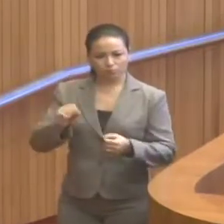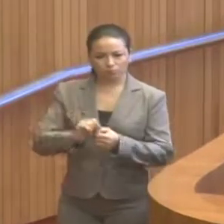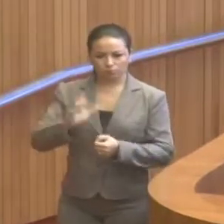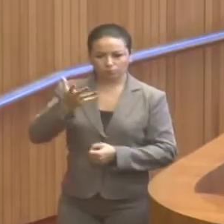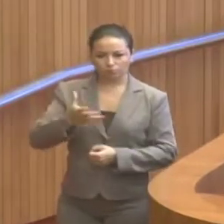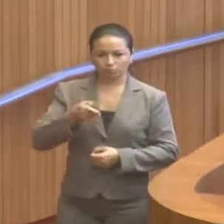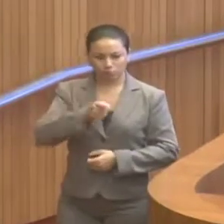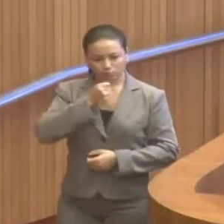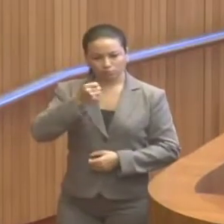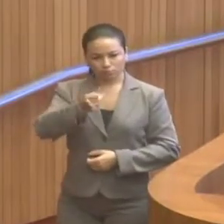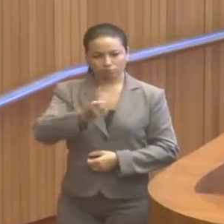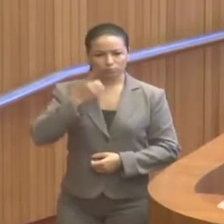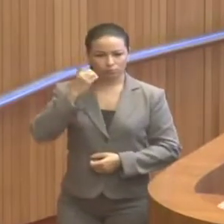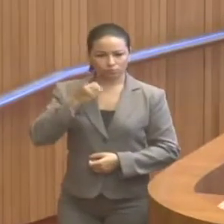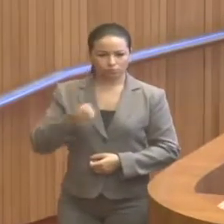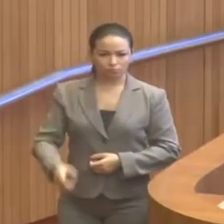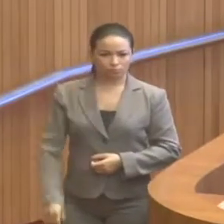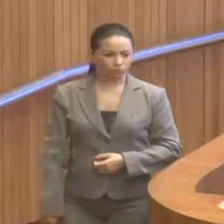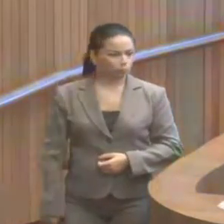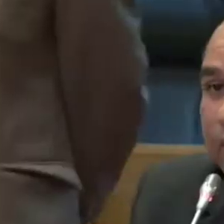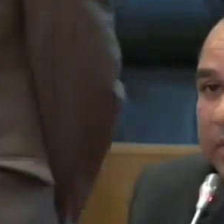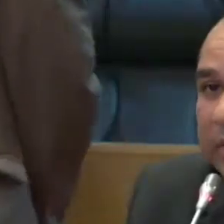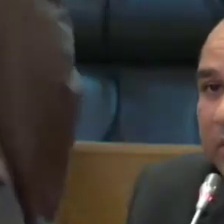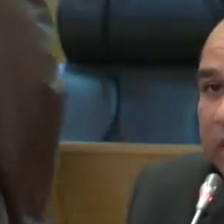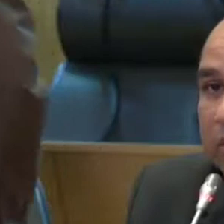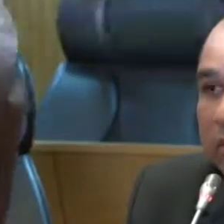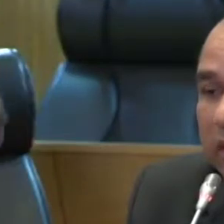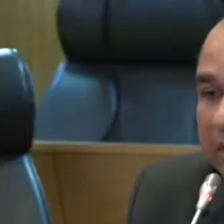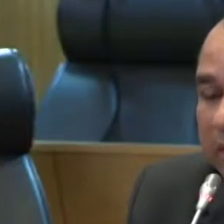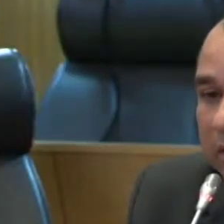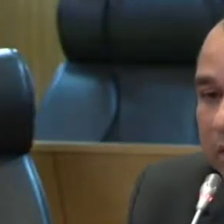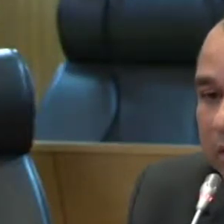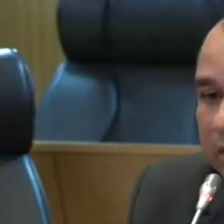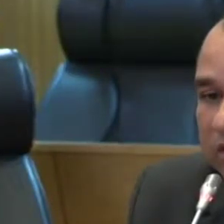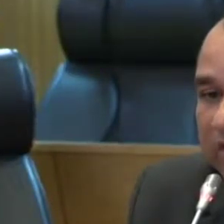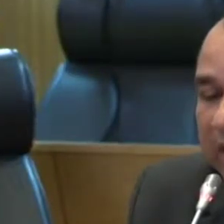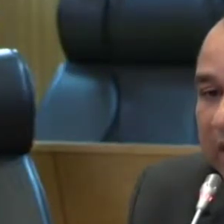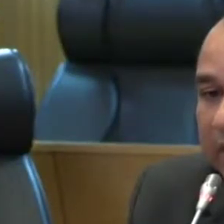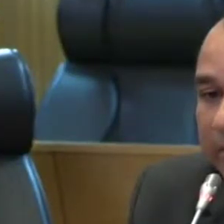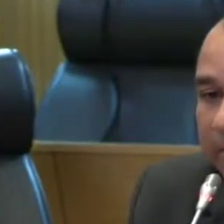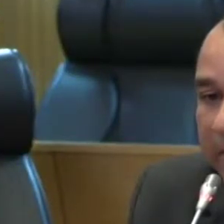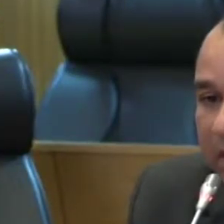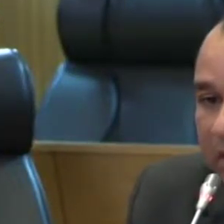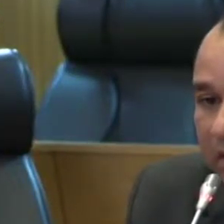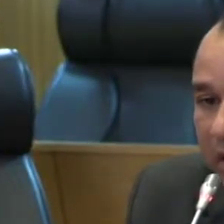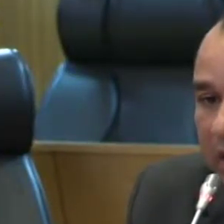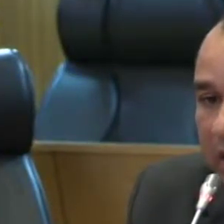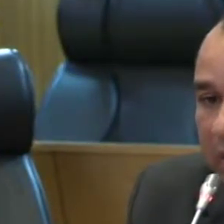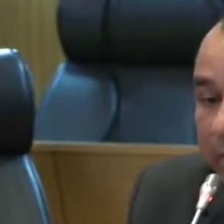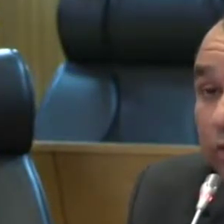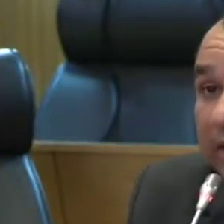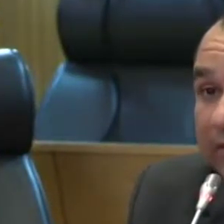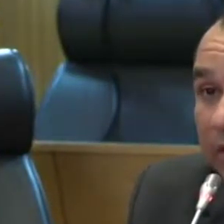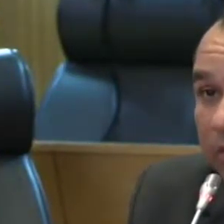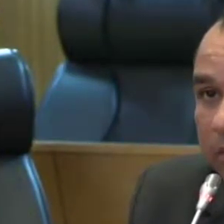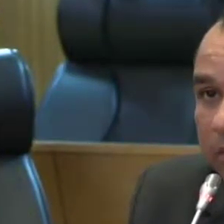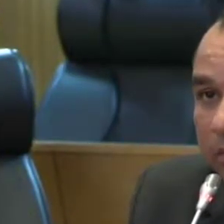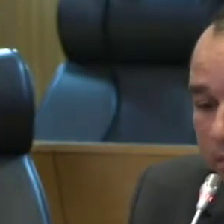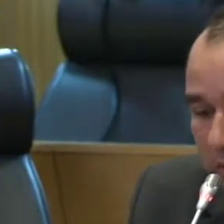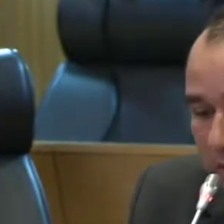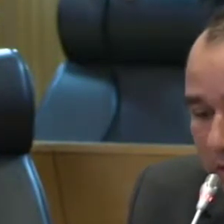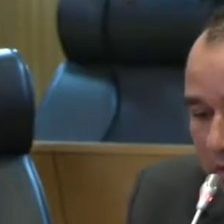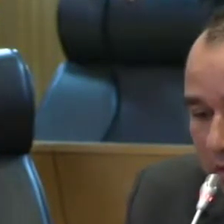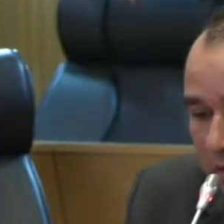cumprir. Bom nome, deputado. Deputado Zé Carli, eu primeiro quero aqui destacar a preocupação